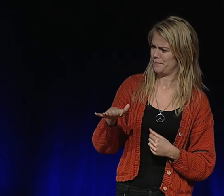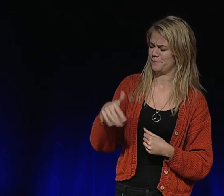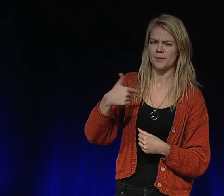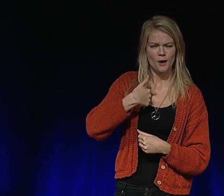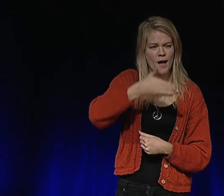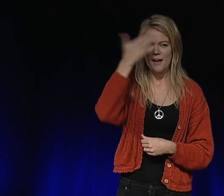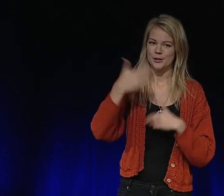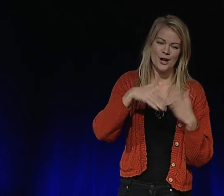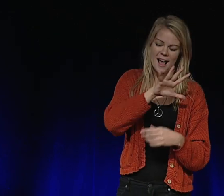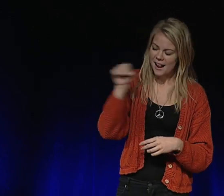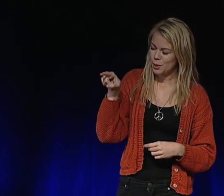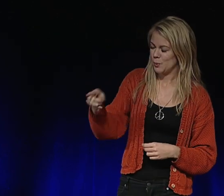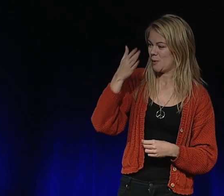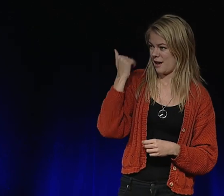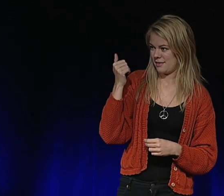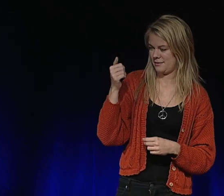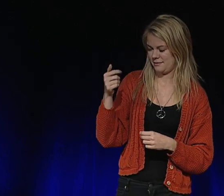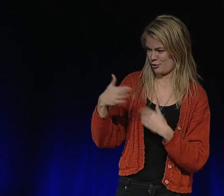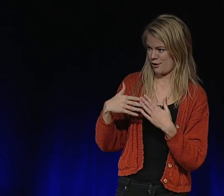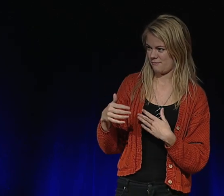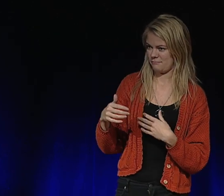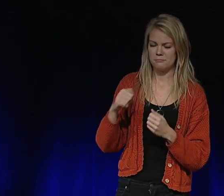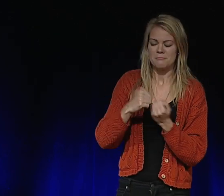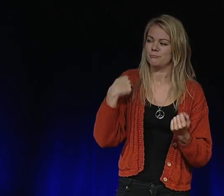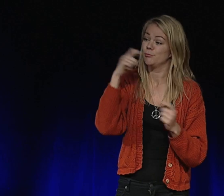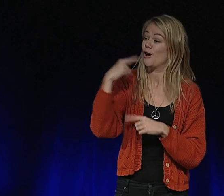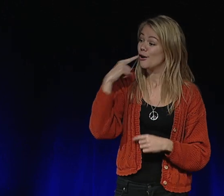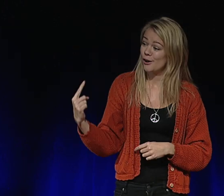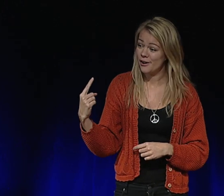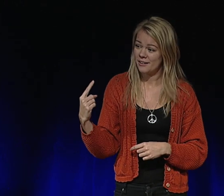svarade, jag kan göra allt som du kan. Utom att höra.